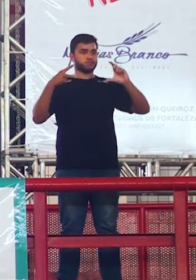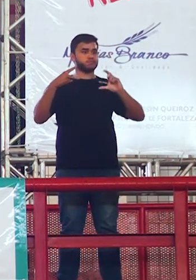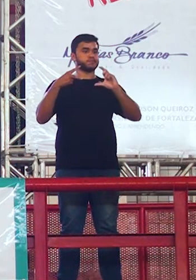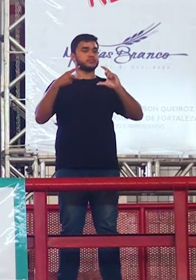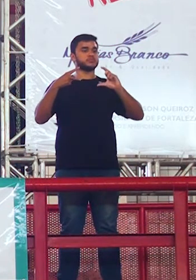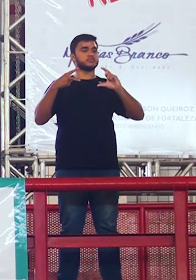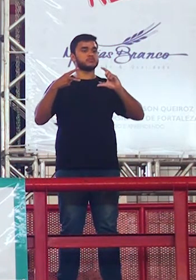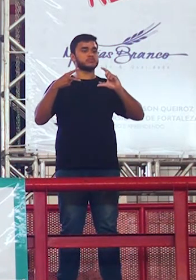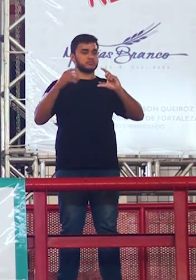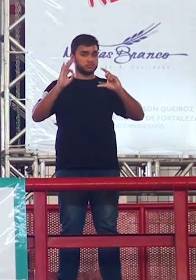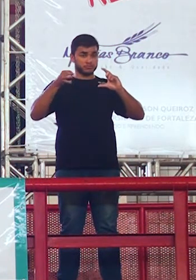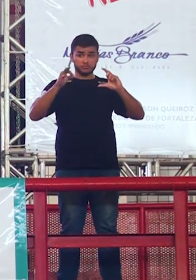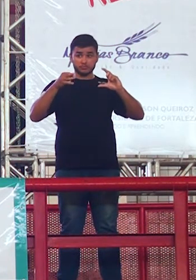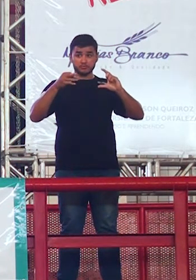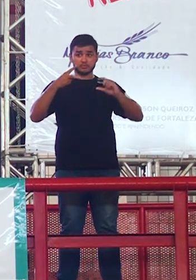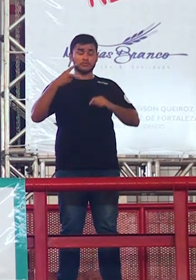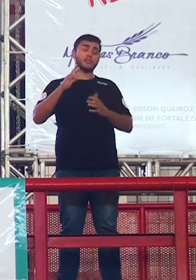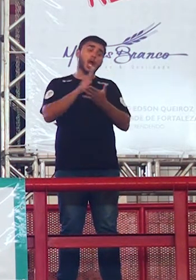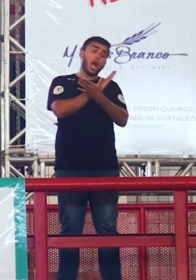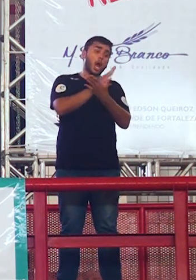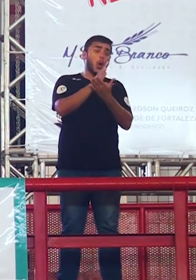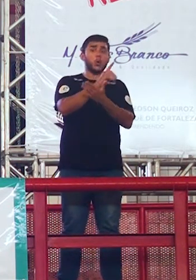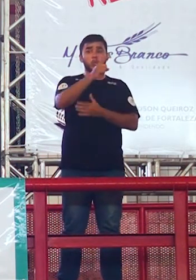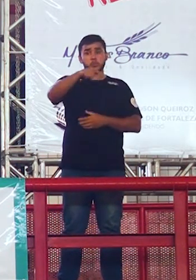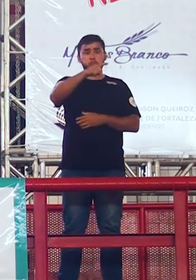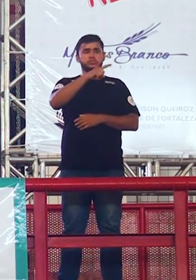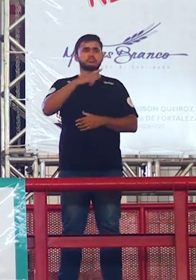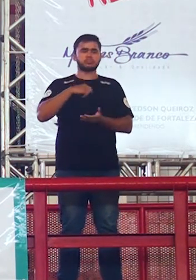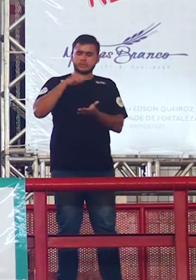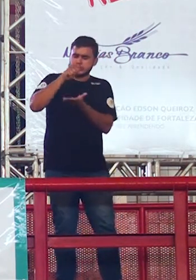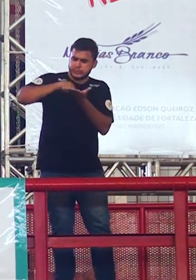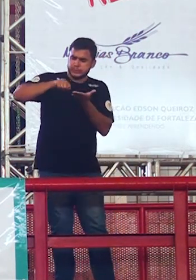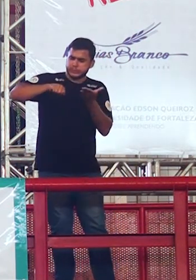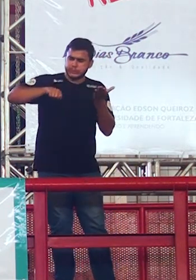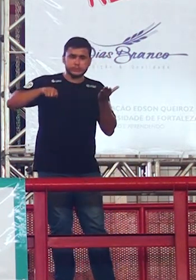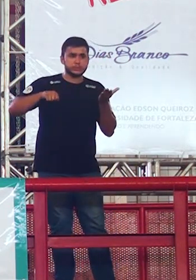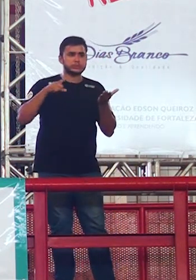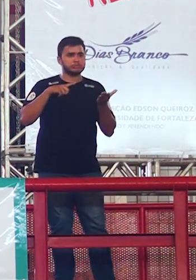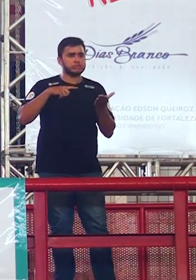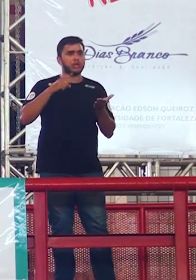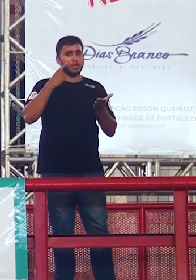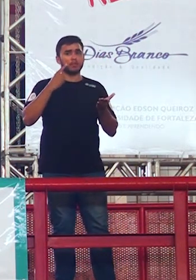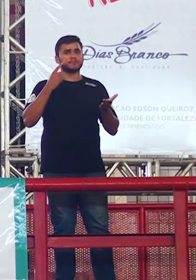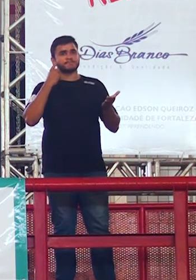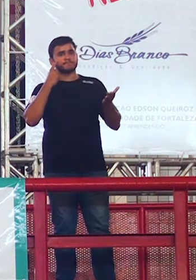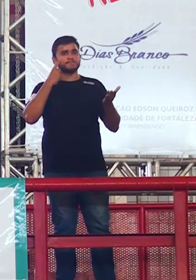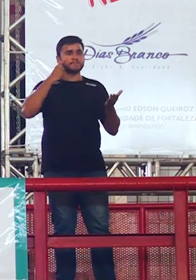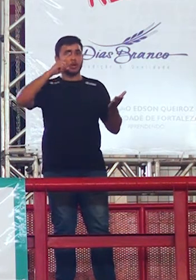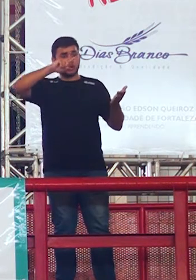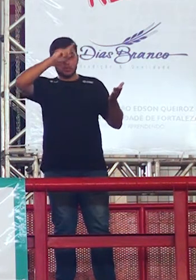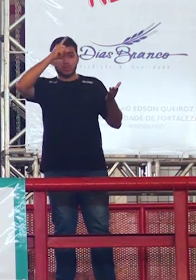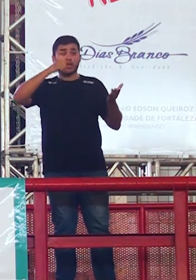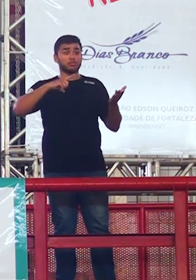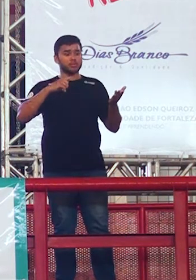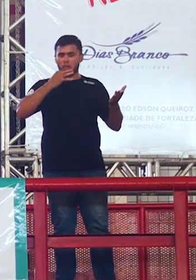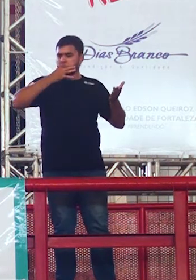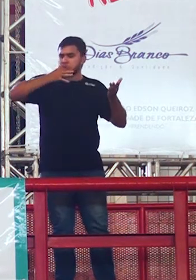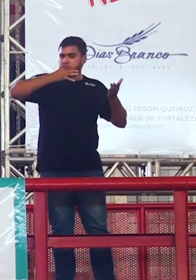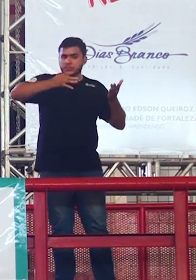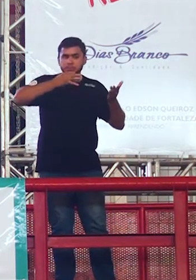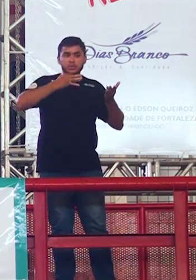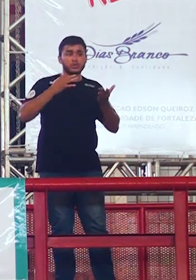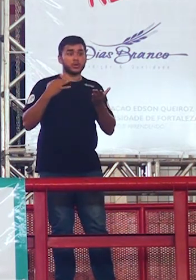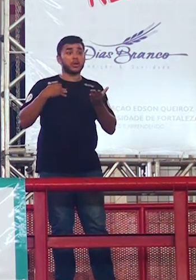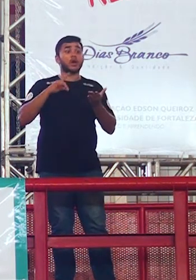desenvolvimento há candidatos que realmente tem muita bala na agulha tem muita coisa pra argumentar